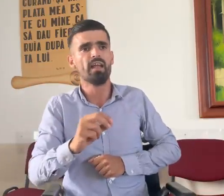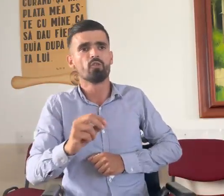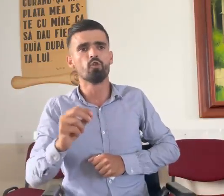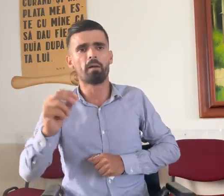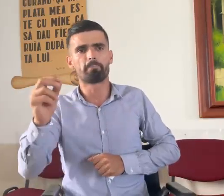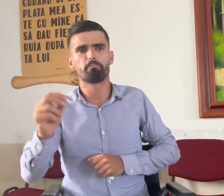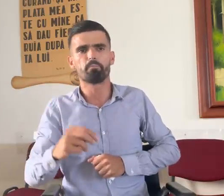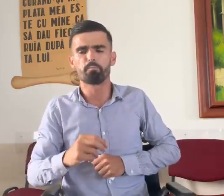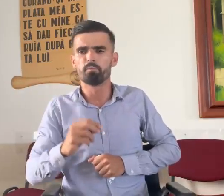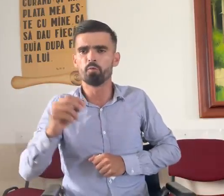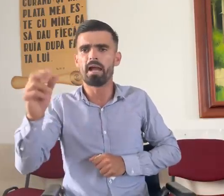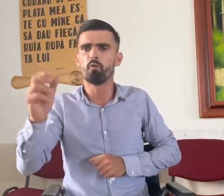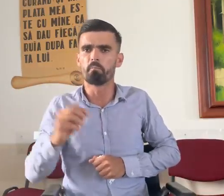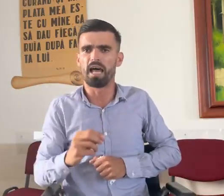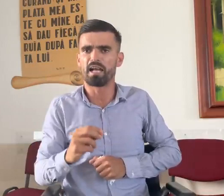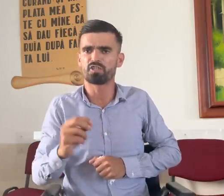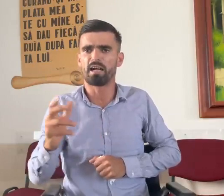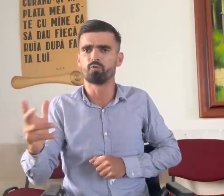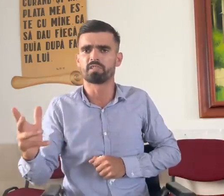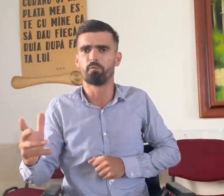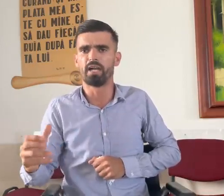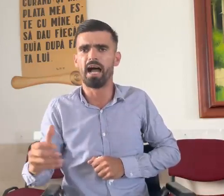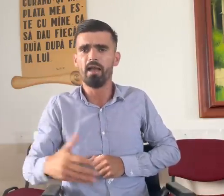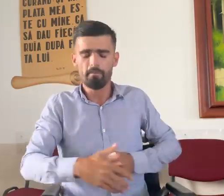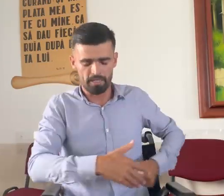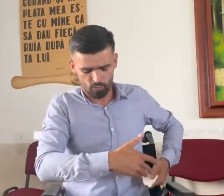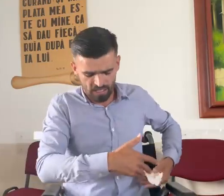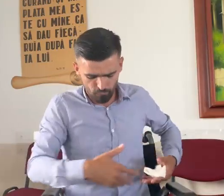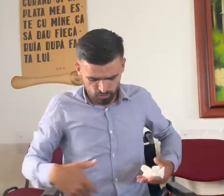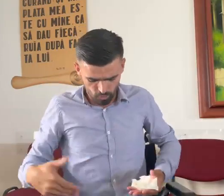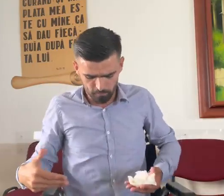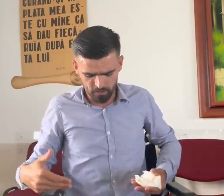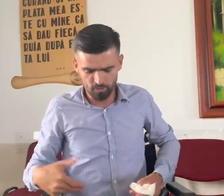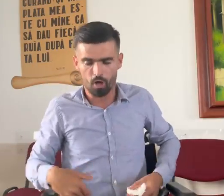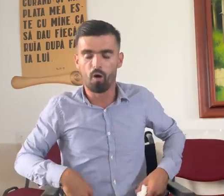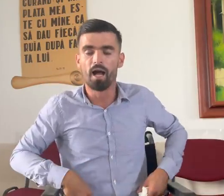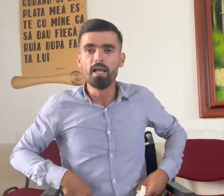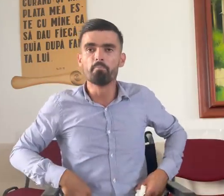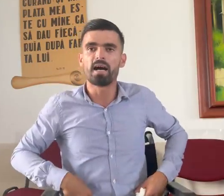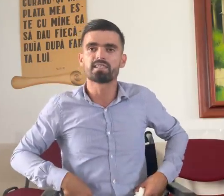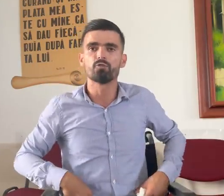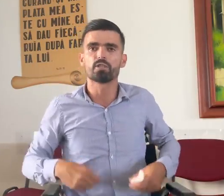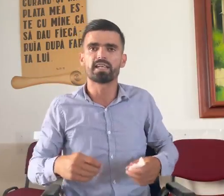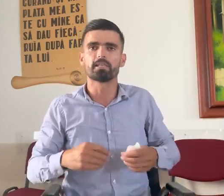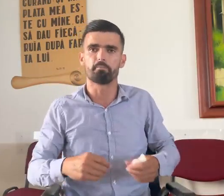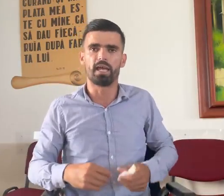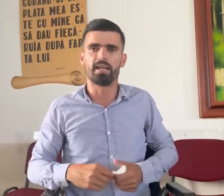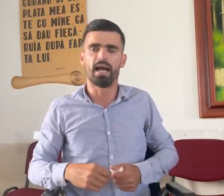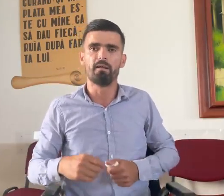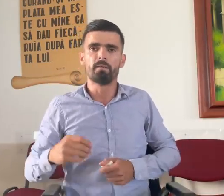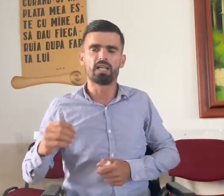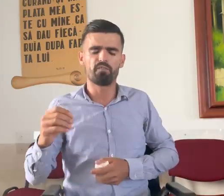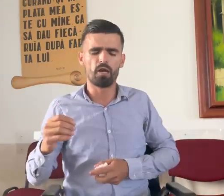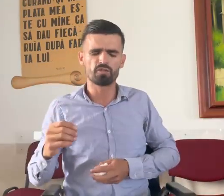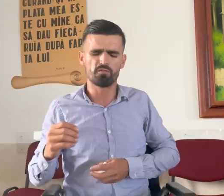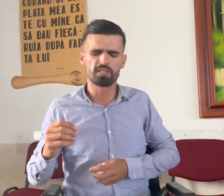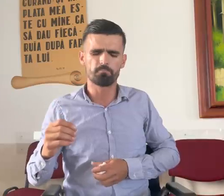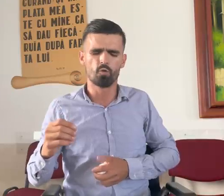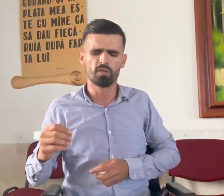nu mai umbla așa cum trebuia, pentru că am fost rupt în două, m-a ținut decât pielea, dar vreau să vă spun,